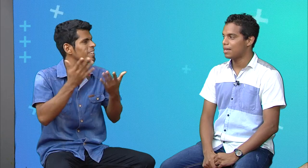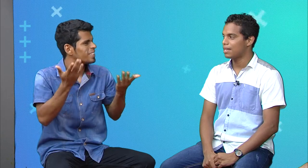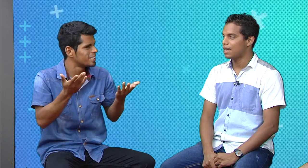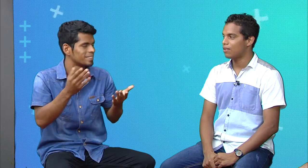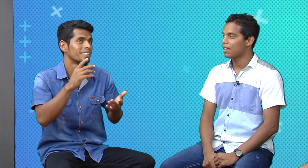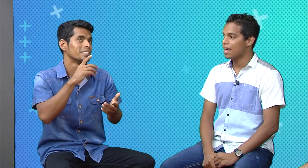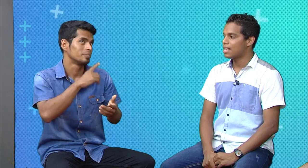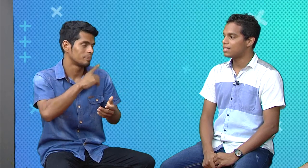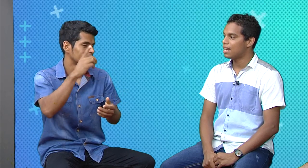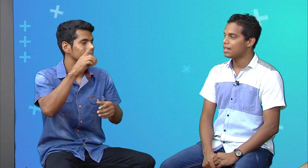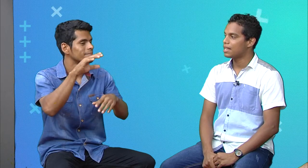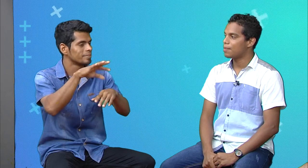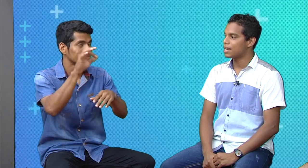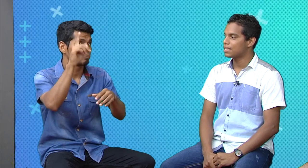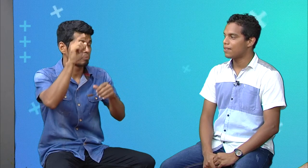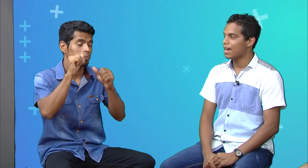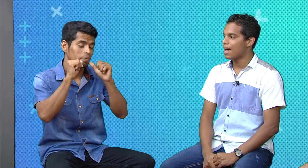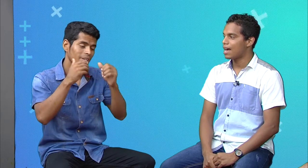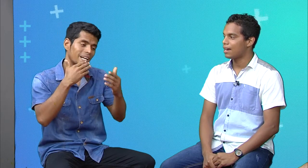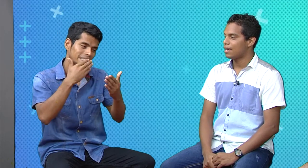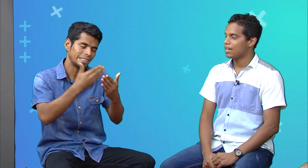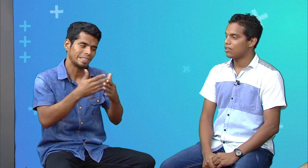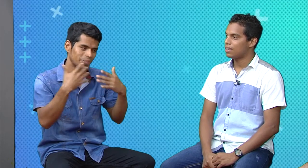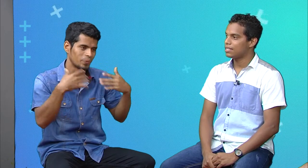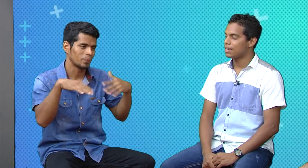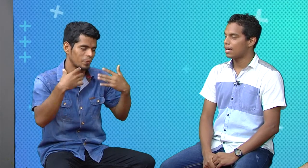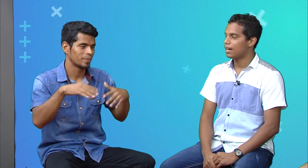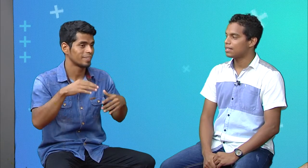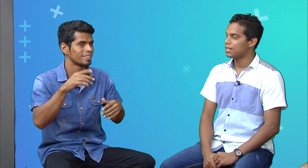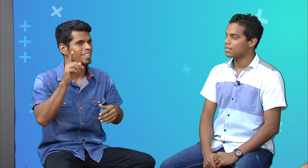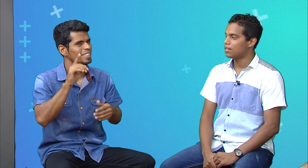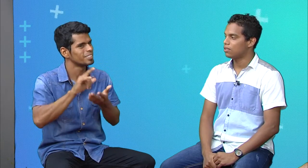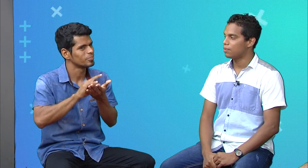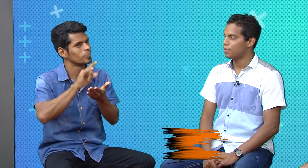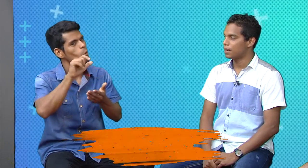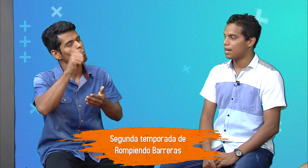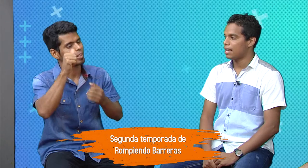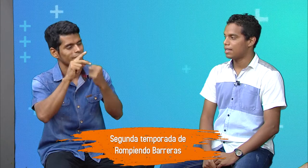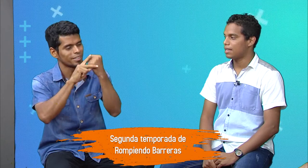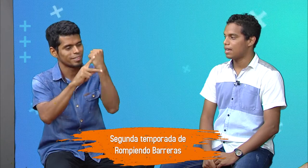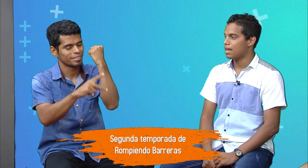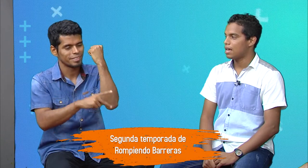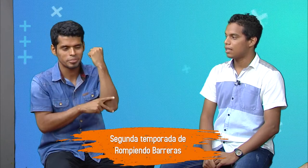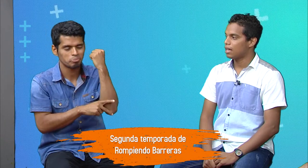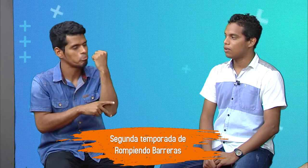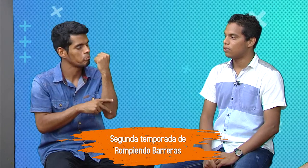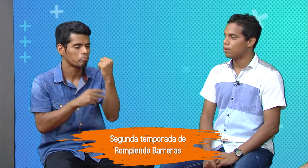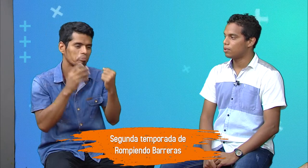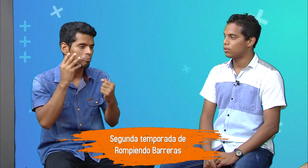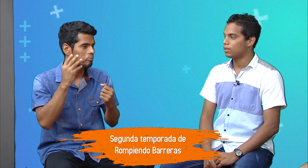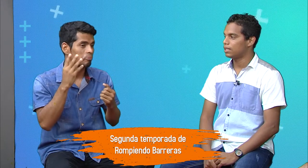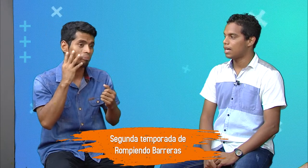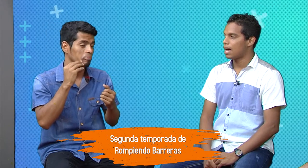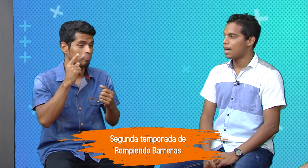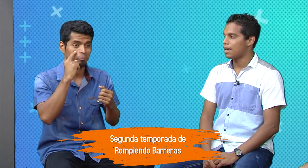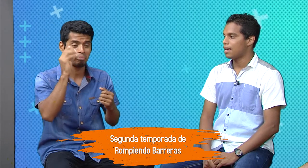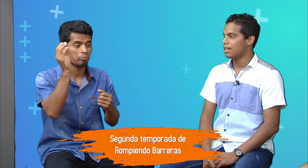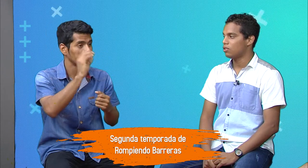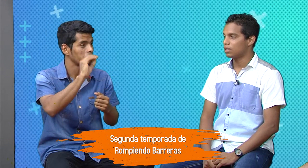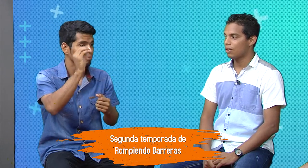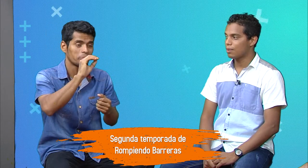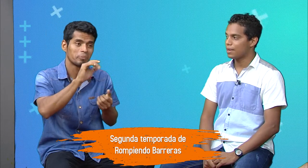de Sordos y me dijeron, Slater, vas a viajar. Y yo decía, gracias a Dios porque tengo una oportunidad.